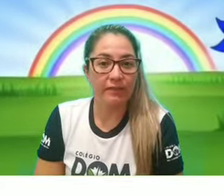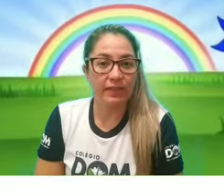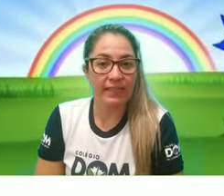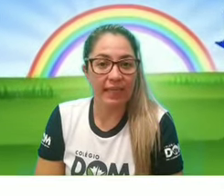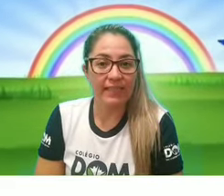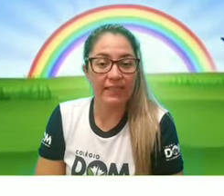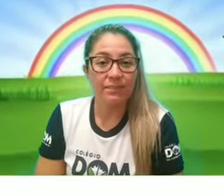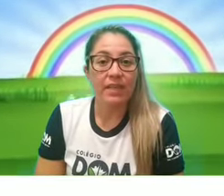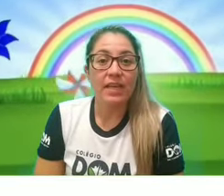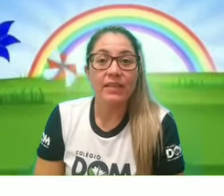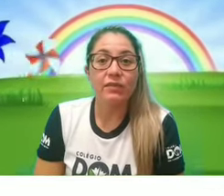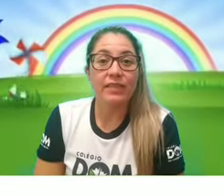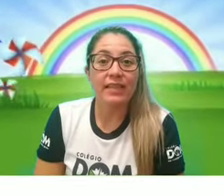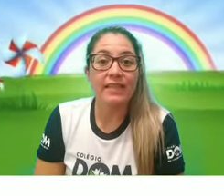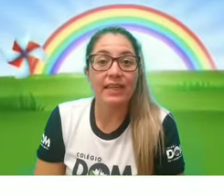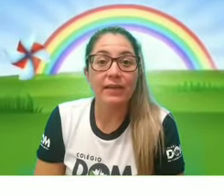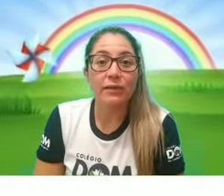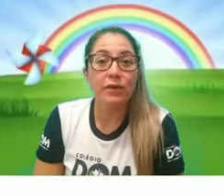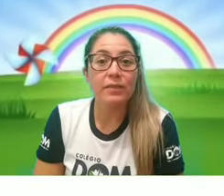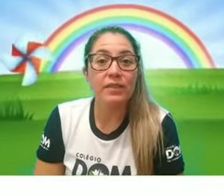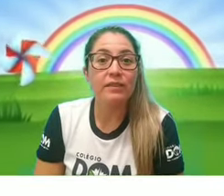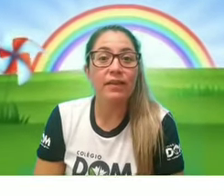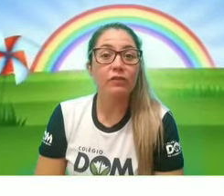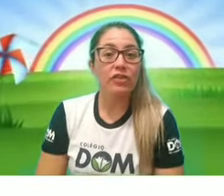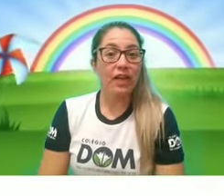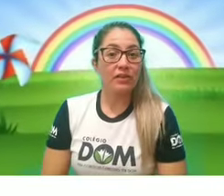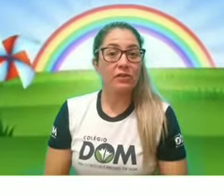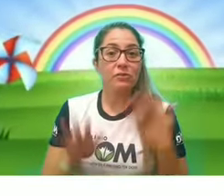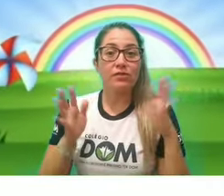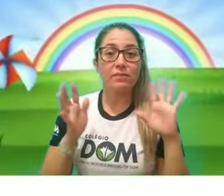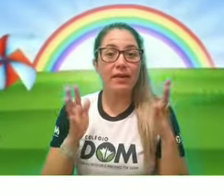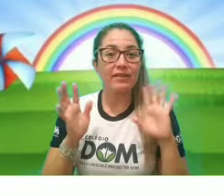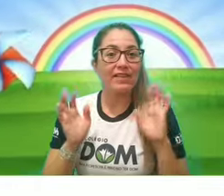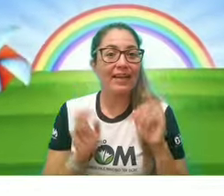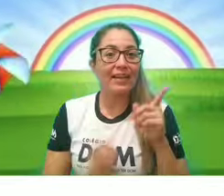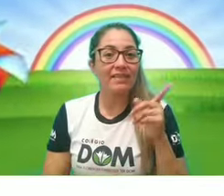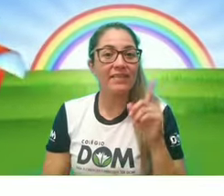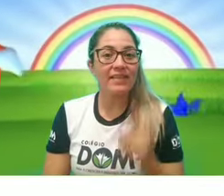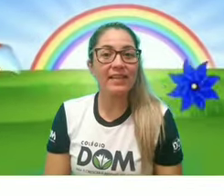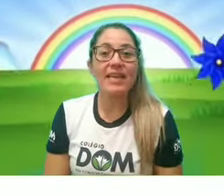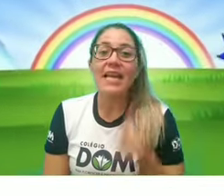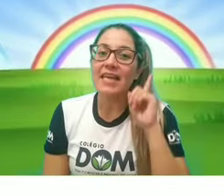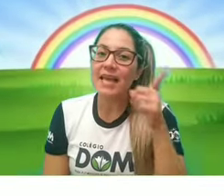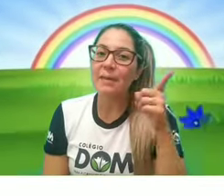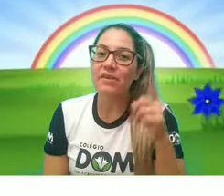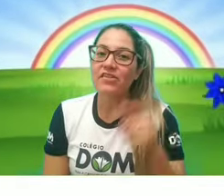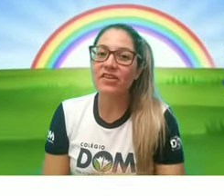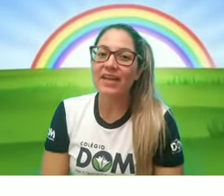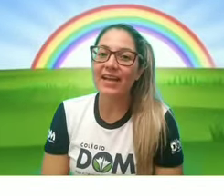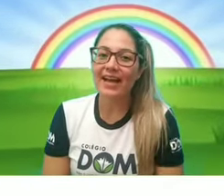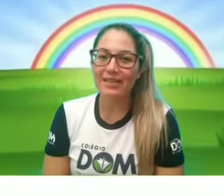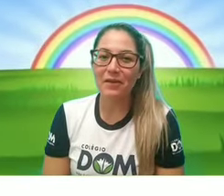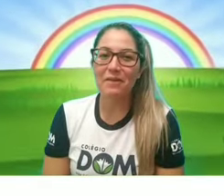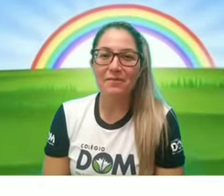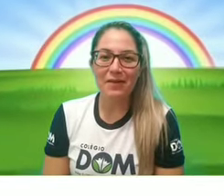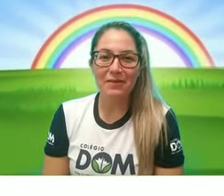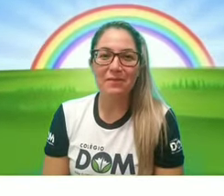vocês e vocês terão que observar os gestos e movimentos que ela irá fazer e repetir em casa com a mamãe e com o